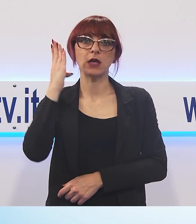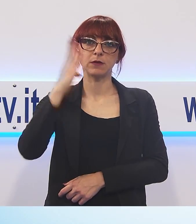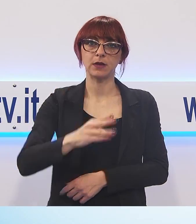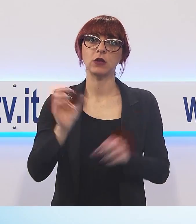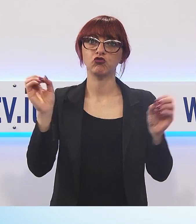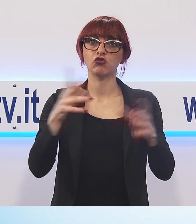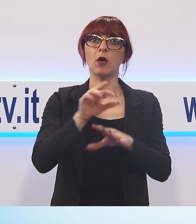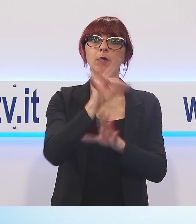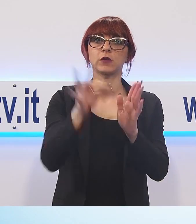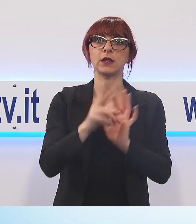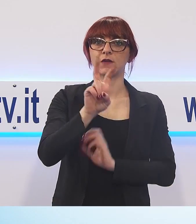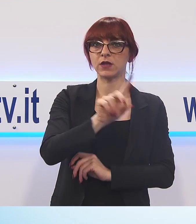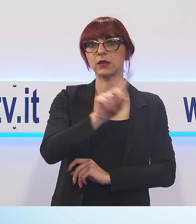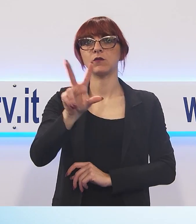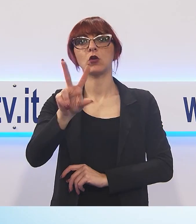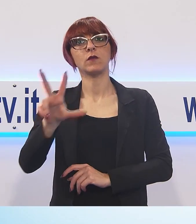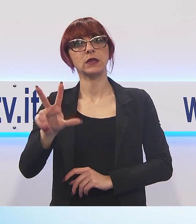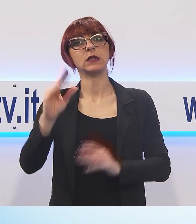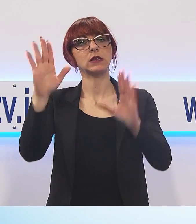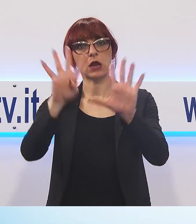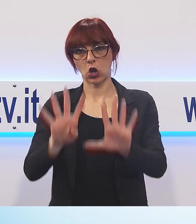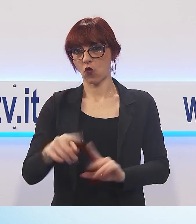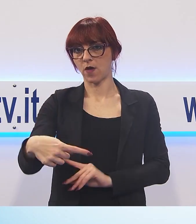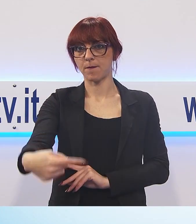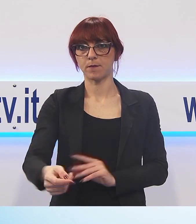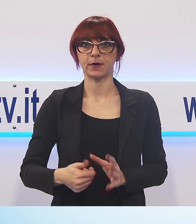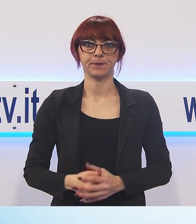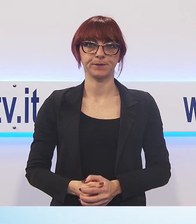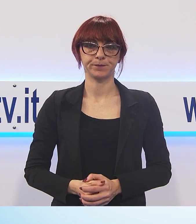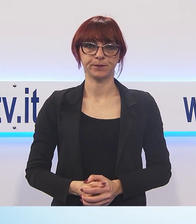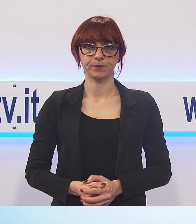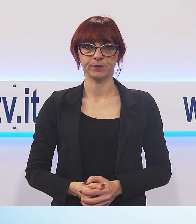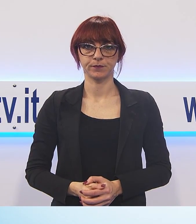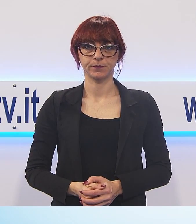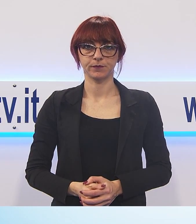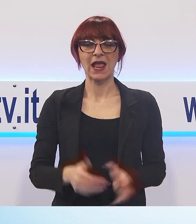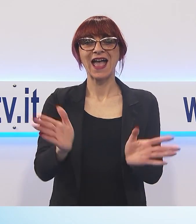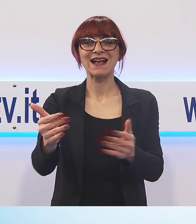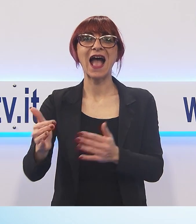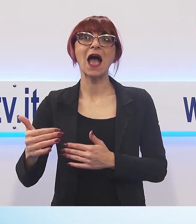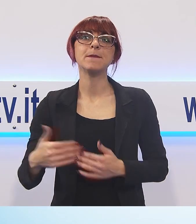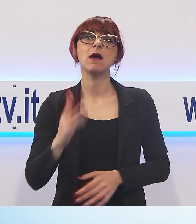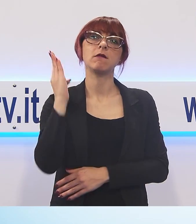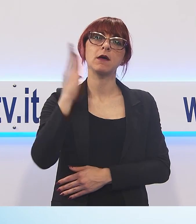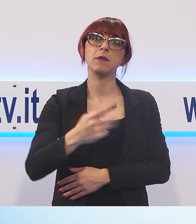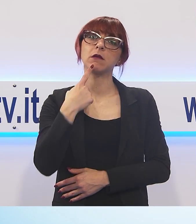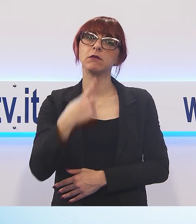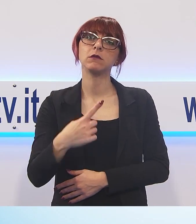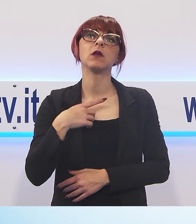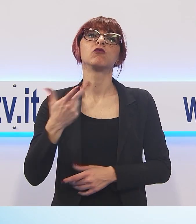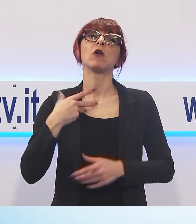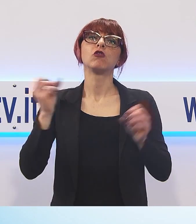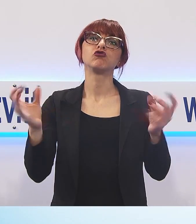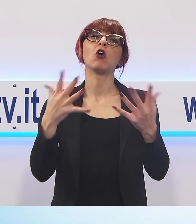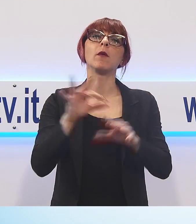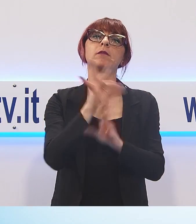23 novembre. La Giunta dell'Unione delle Camere Penali ha proclamato l'astenzione dalle udienze degli avvocati penalisti